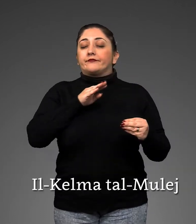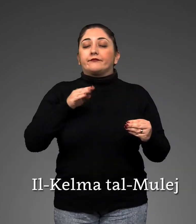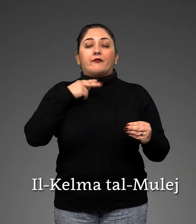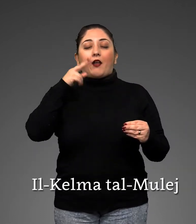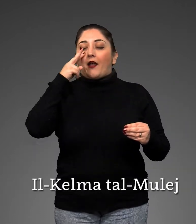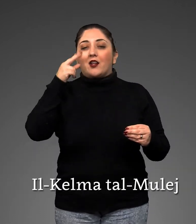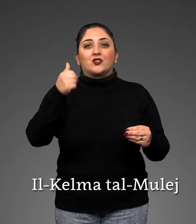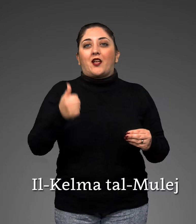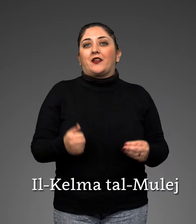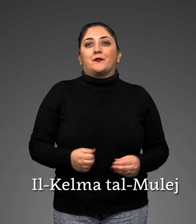Riker ma tal-mulej